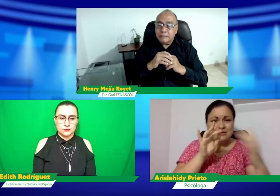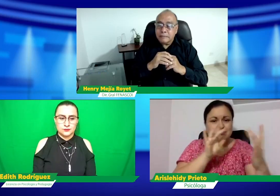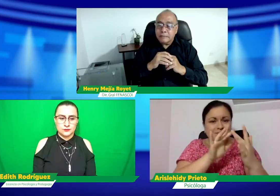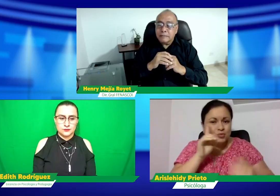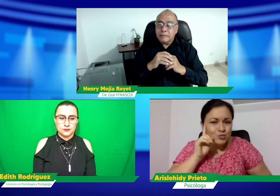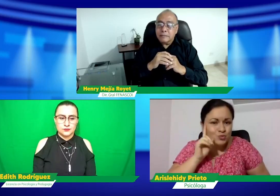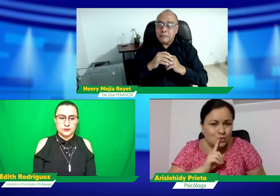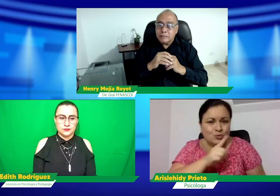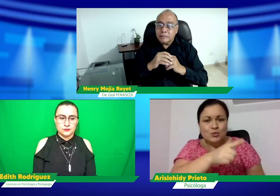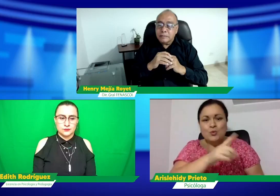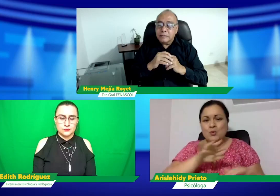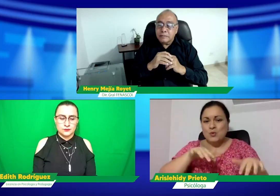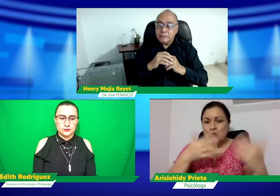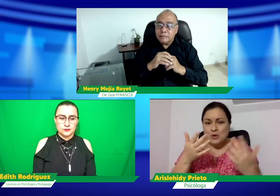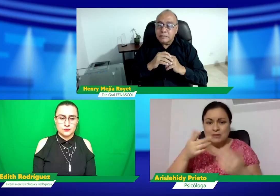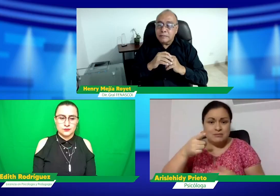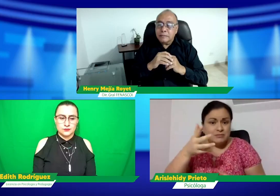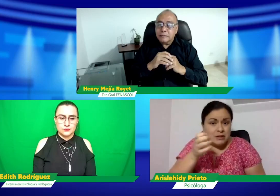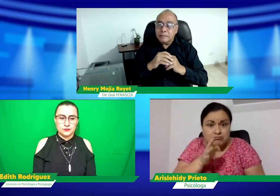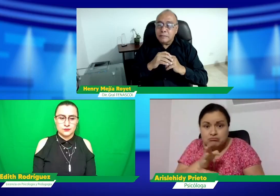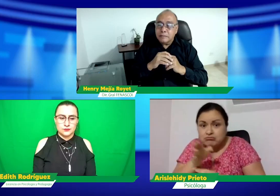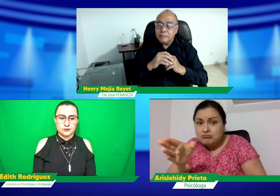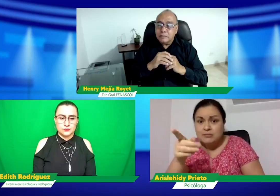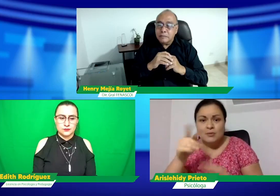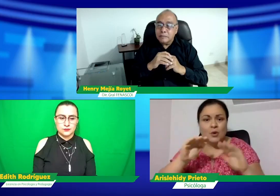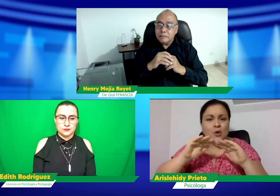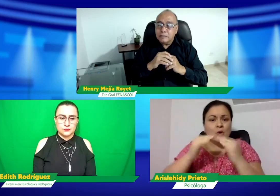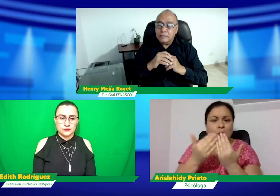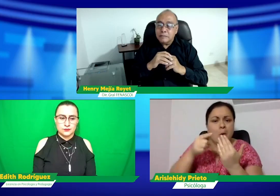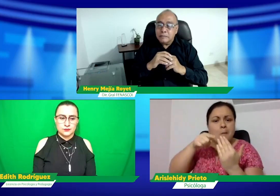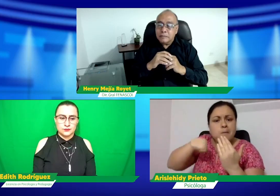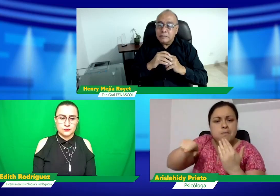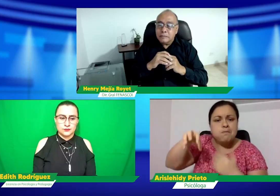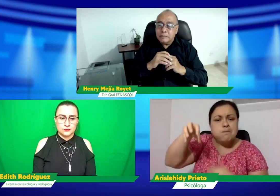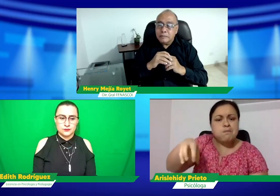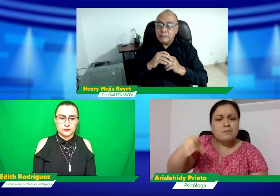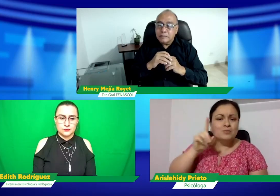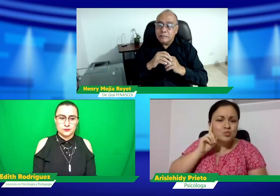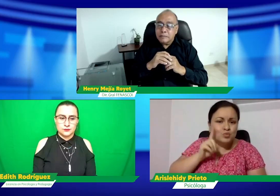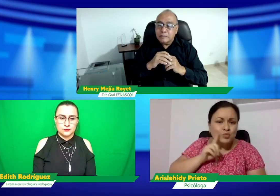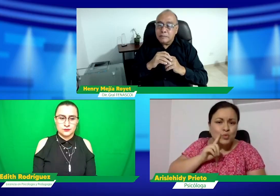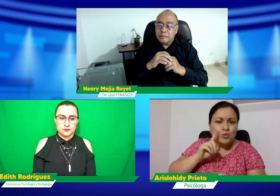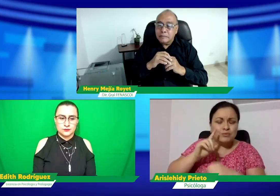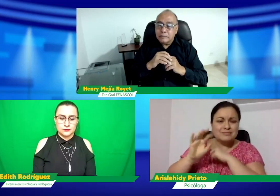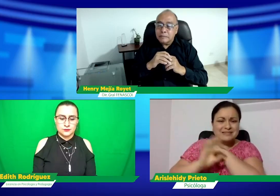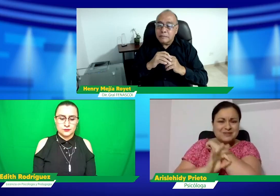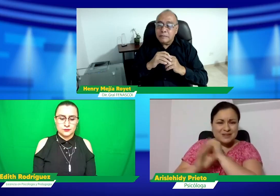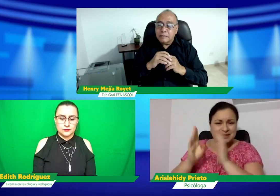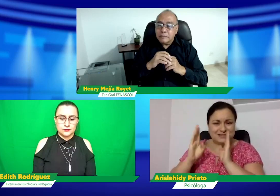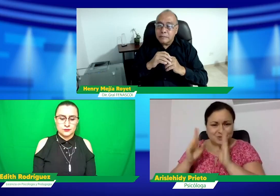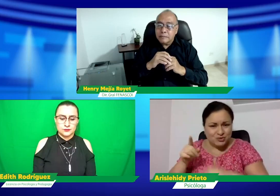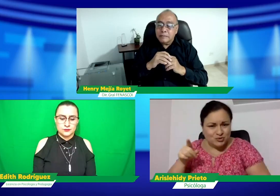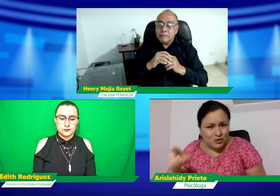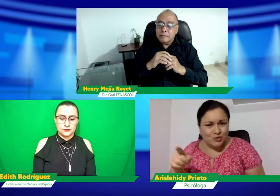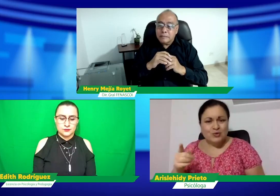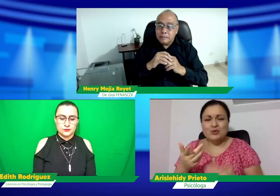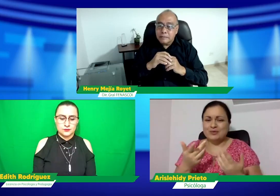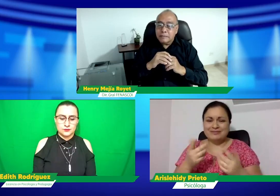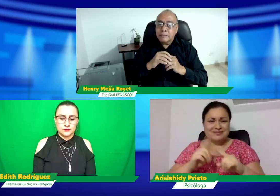meter en sí mismas y no querer salir. Es importante que tengan contacto con otros en el colegio, hay una